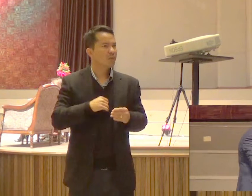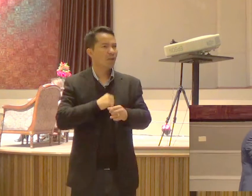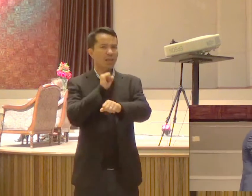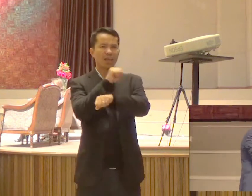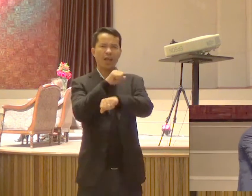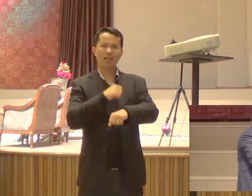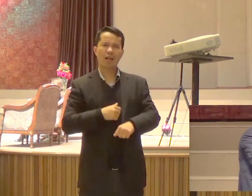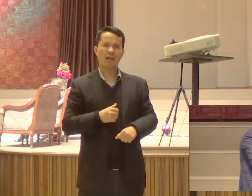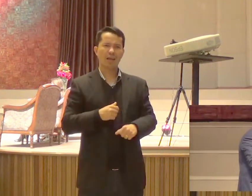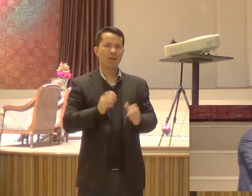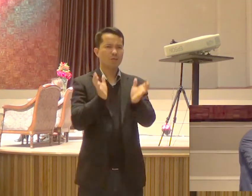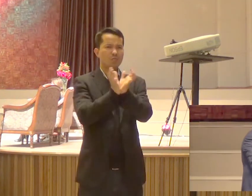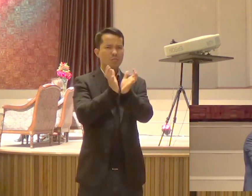E em toda parte do mundo